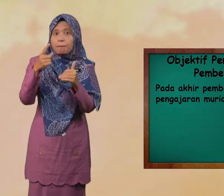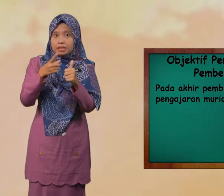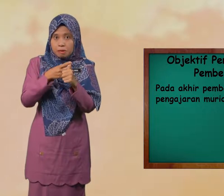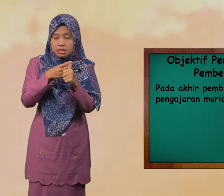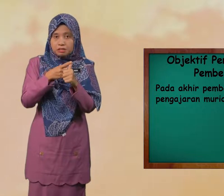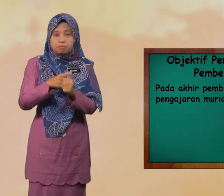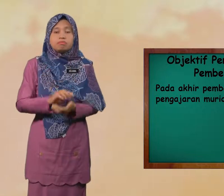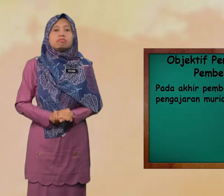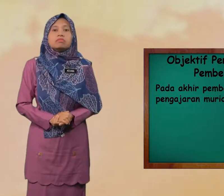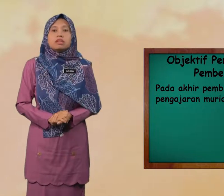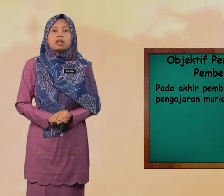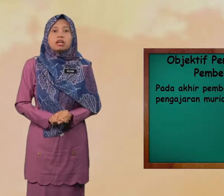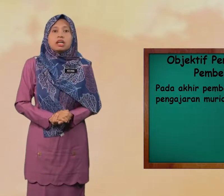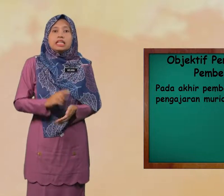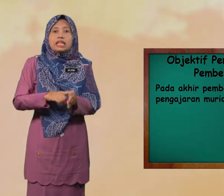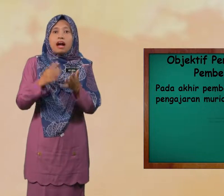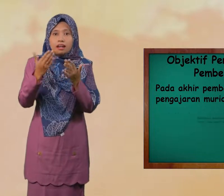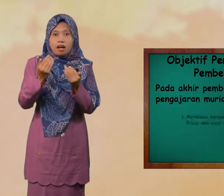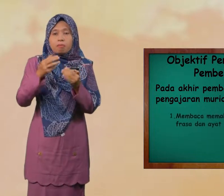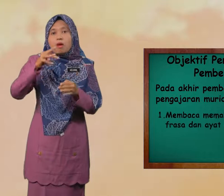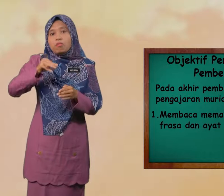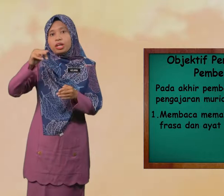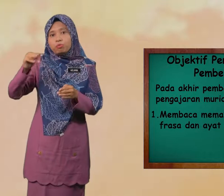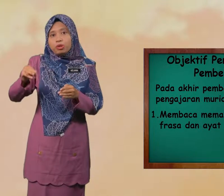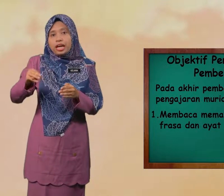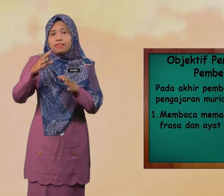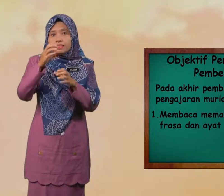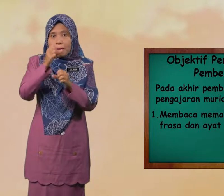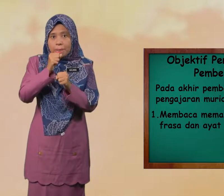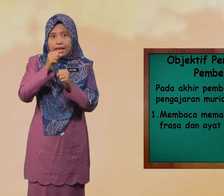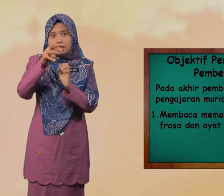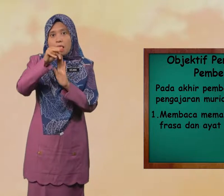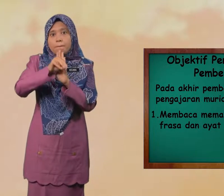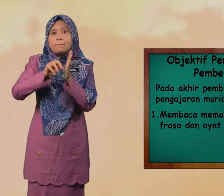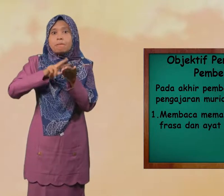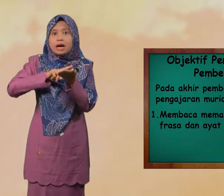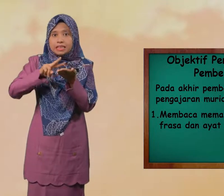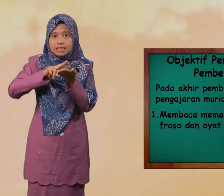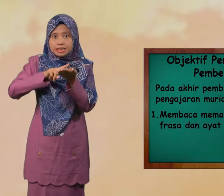pertama, diharap murid-murid dapat membaca,